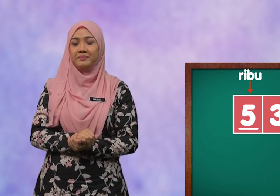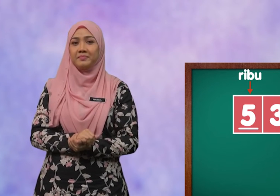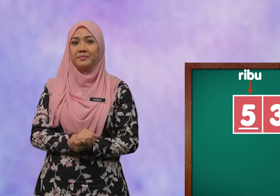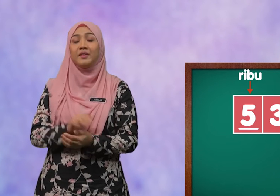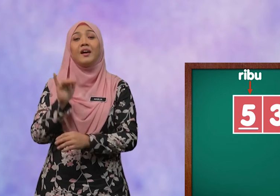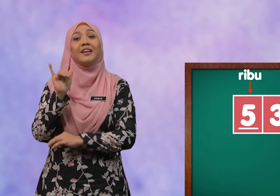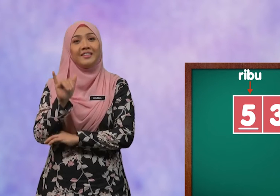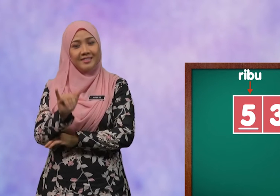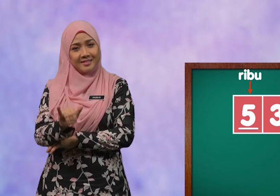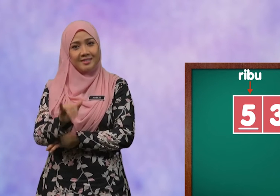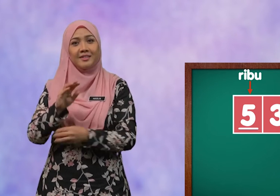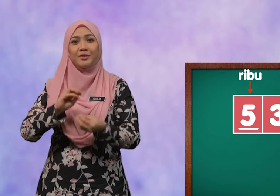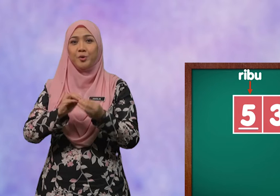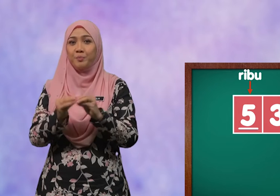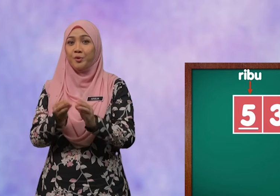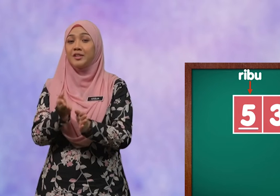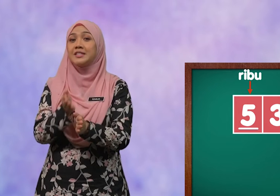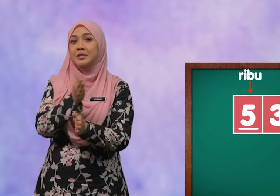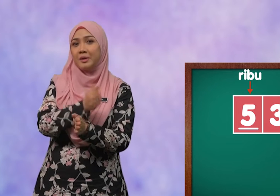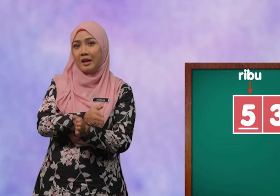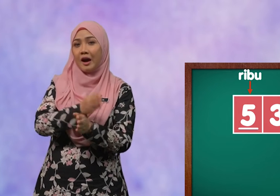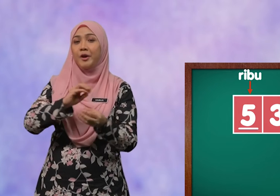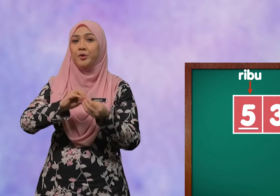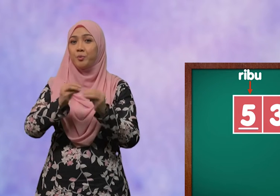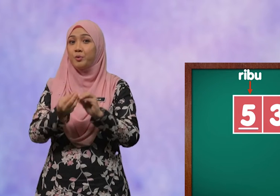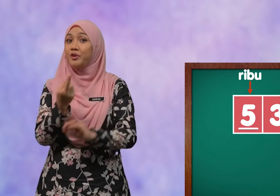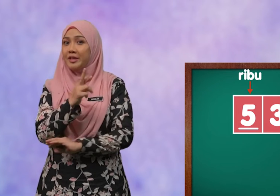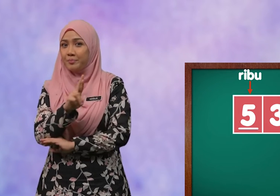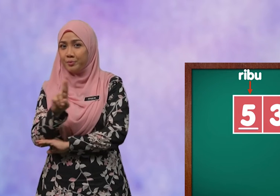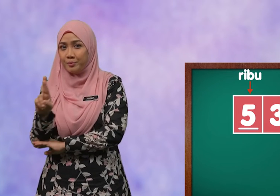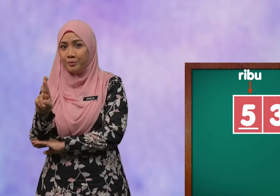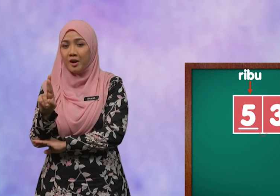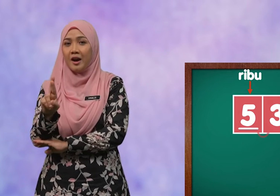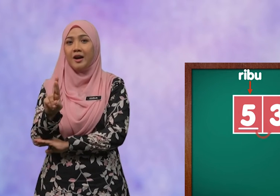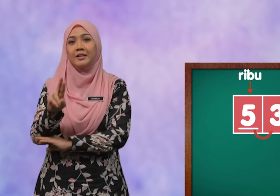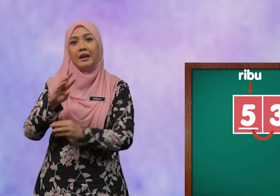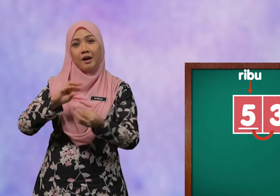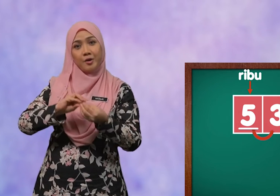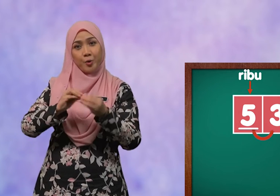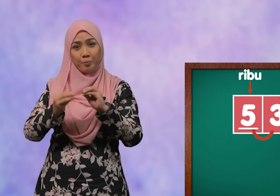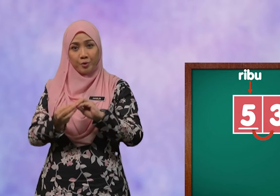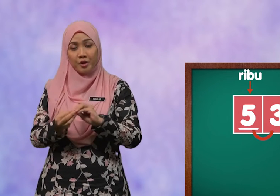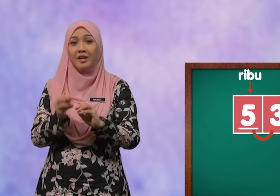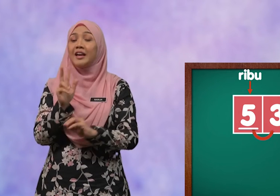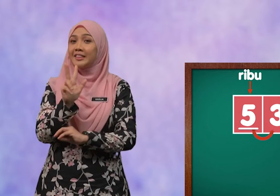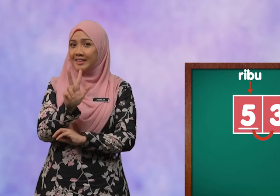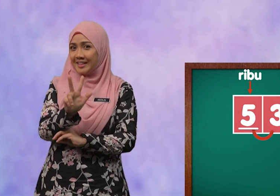Ya, nombor di sebelah nombor ribu adalah nombor tiga.